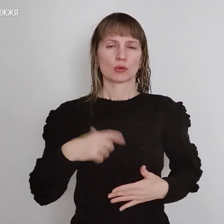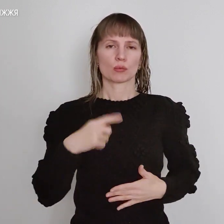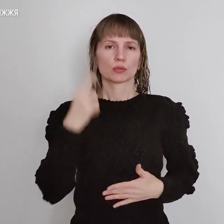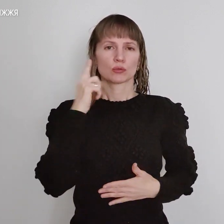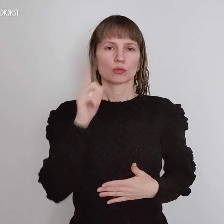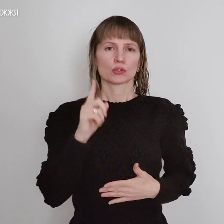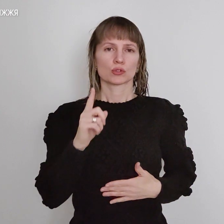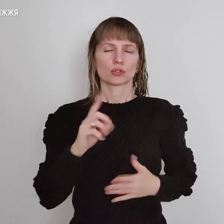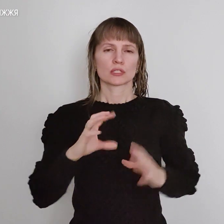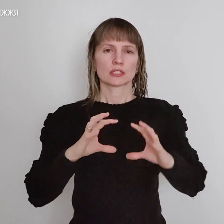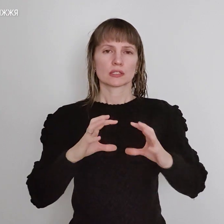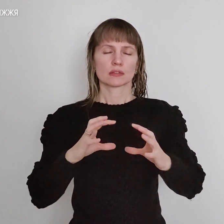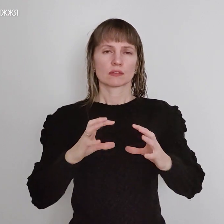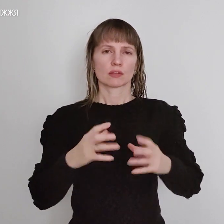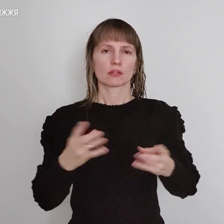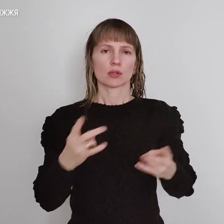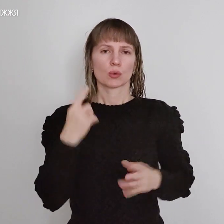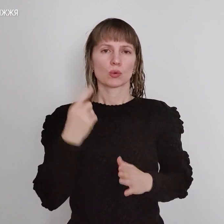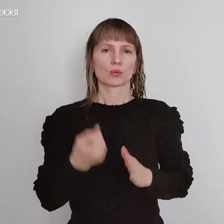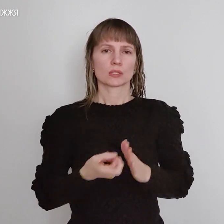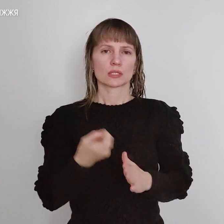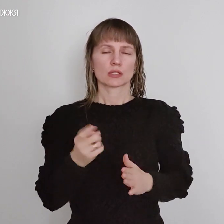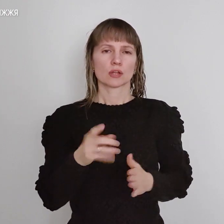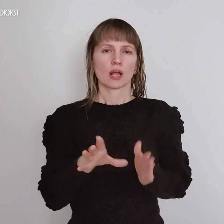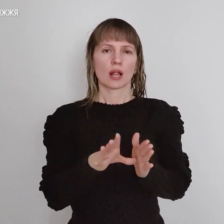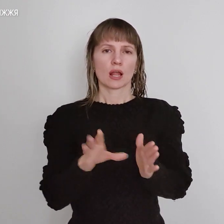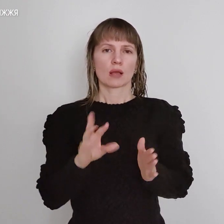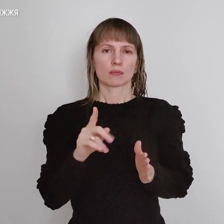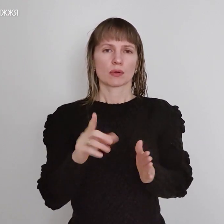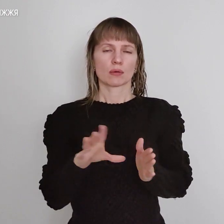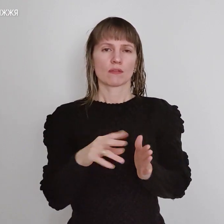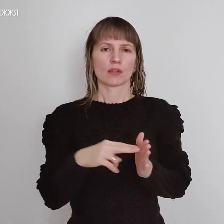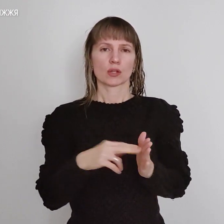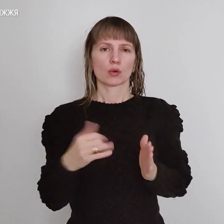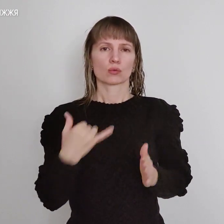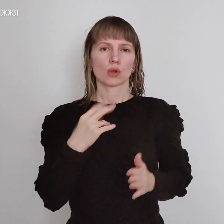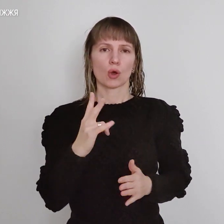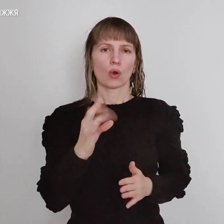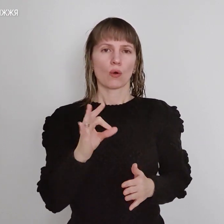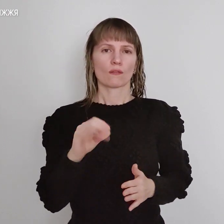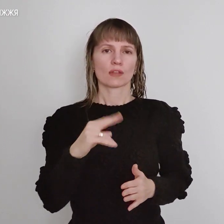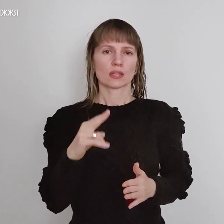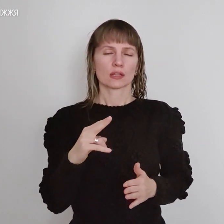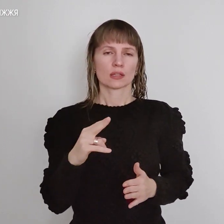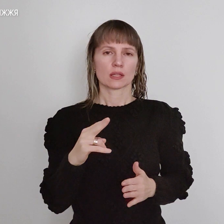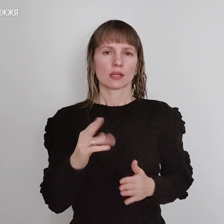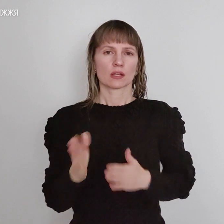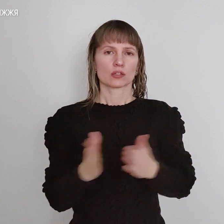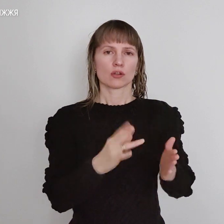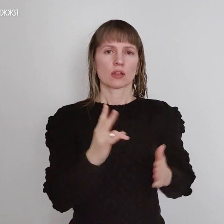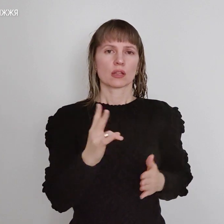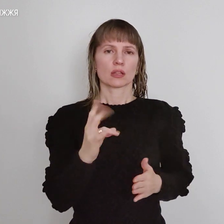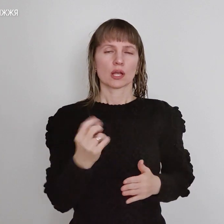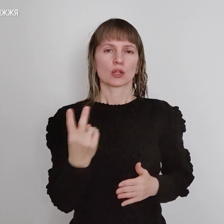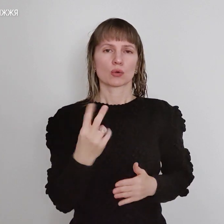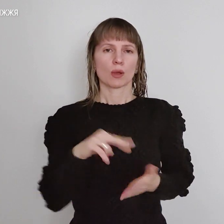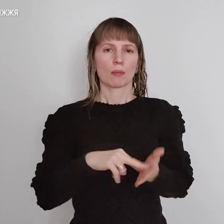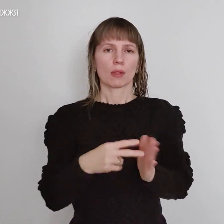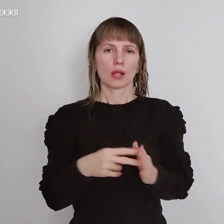зізнатись вам, повід собі електрика була відключена, у ковід просто відшла на другий план, у нас тисячі людей в країні